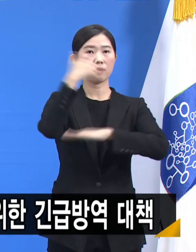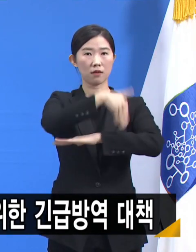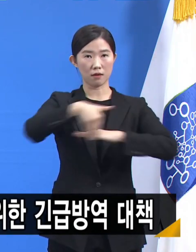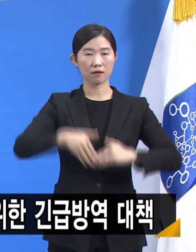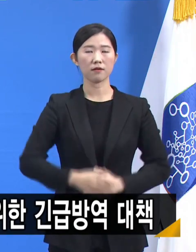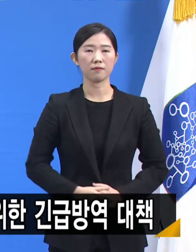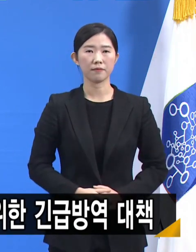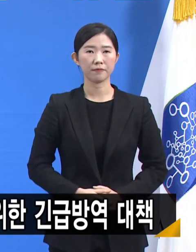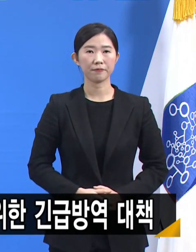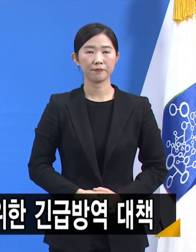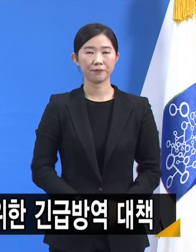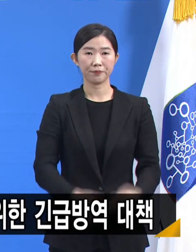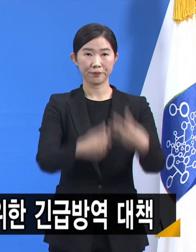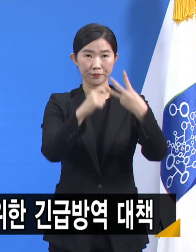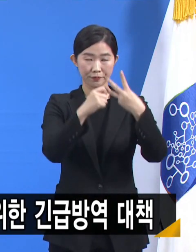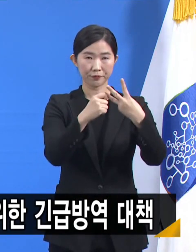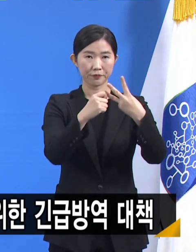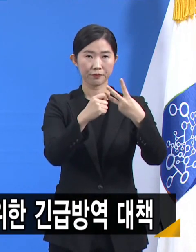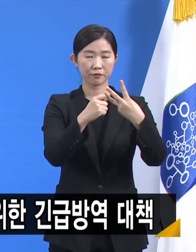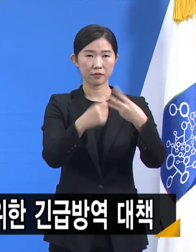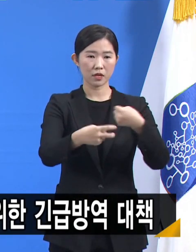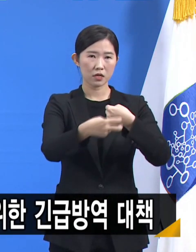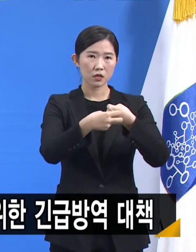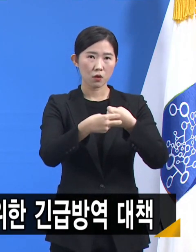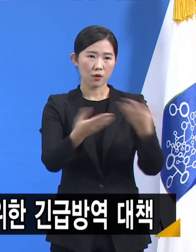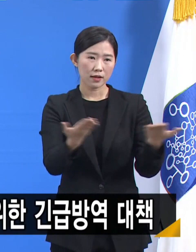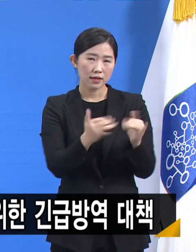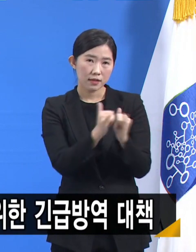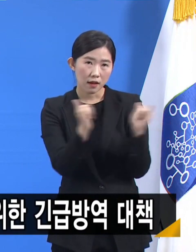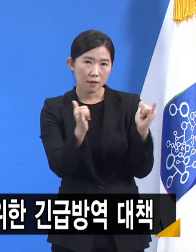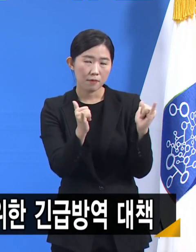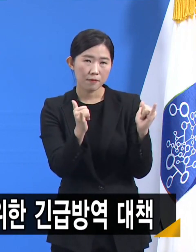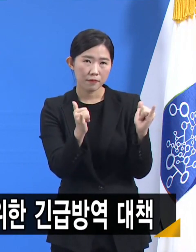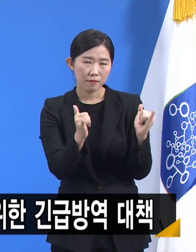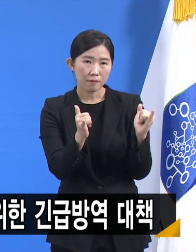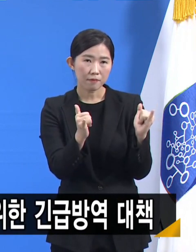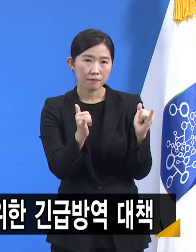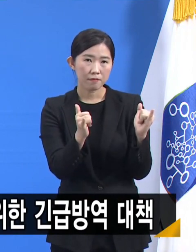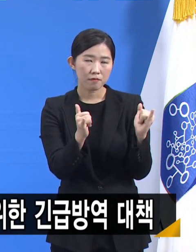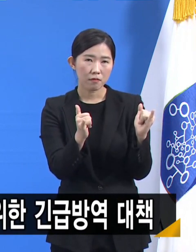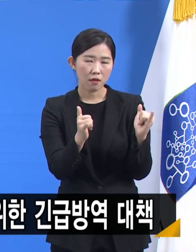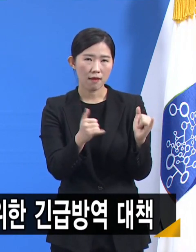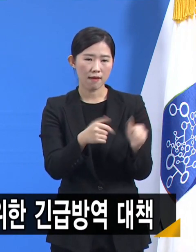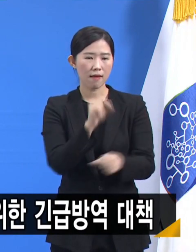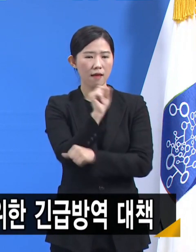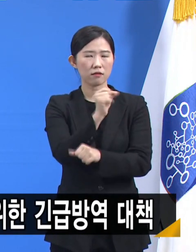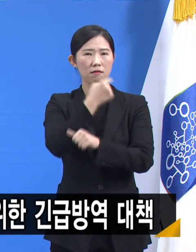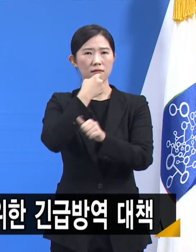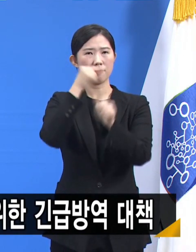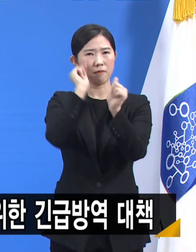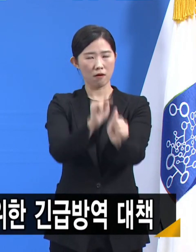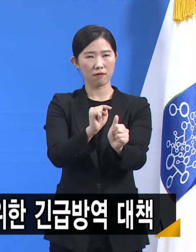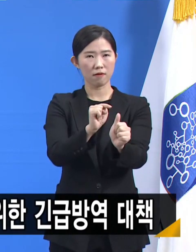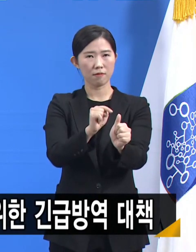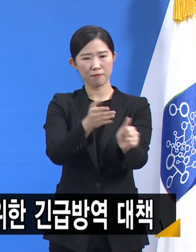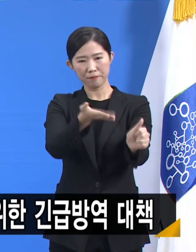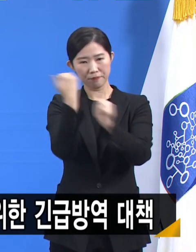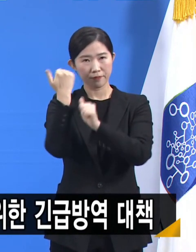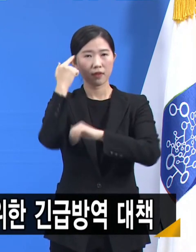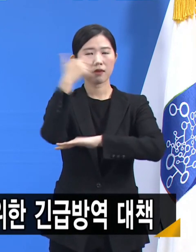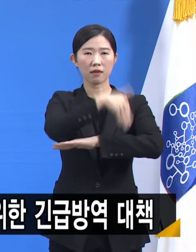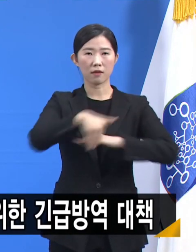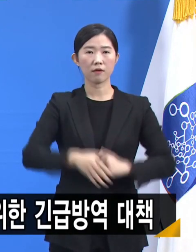셋째, 의료인력 긴급동원 행정명령을 준비 중입니다. 3차 대유행